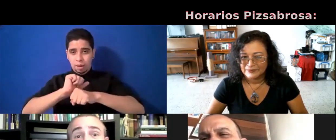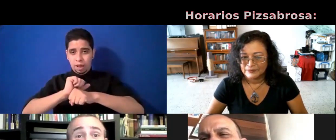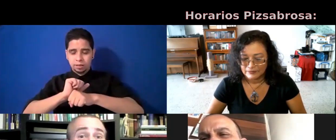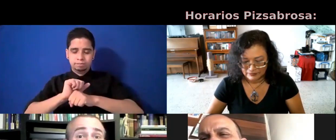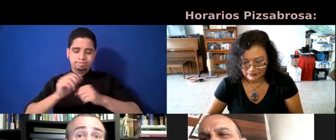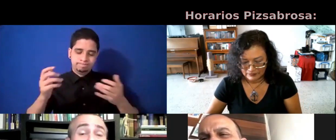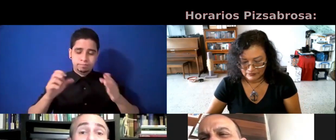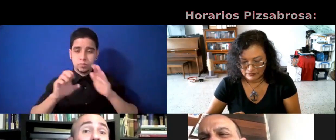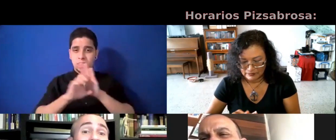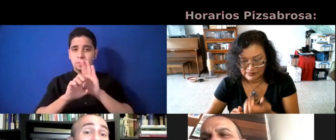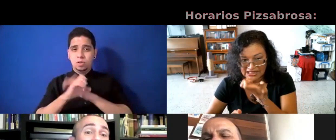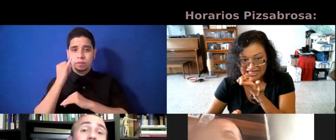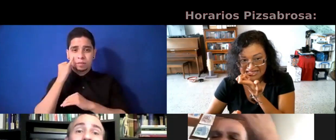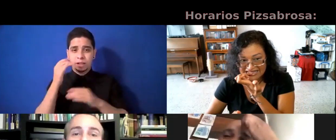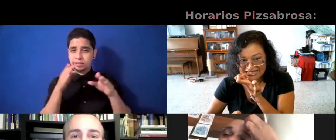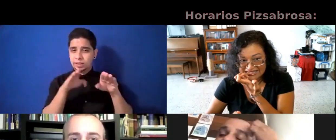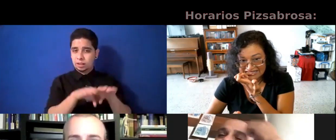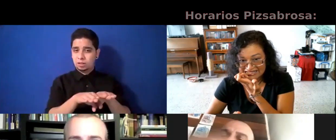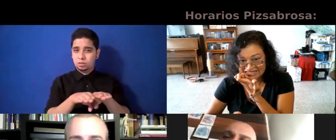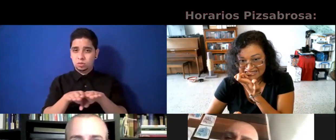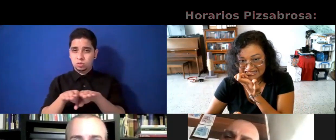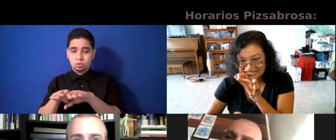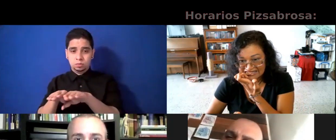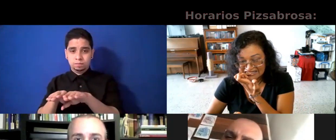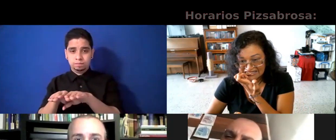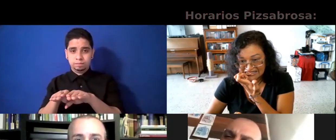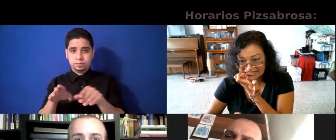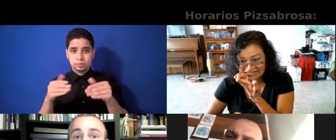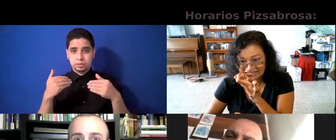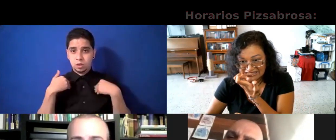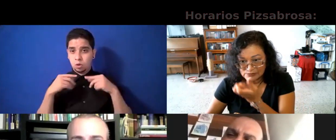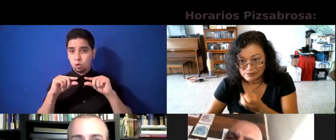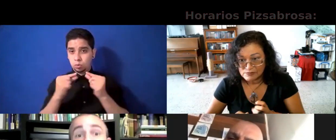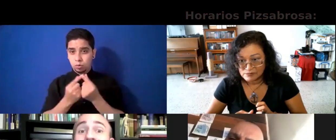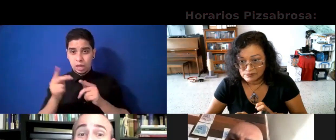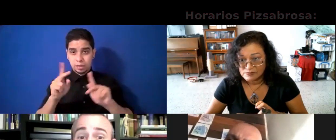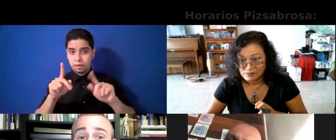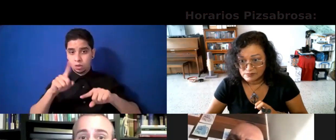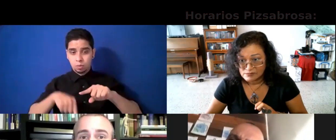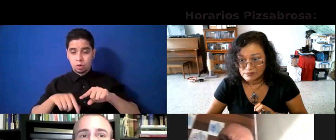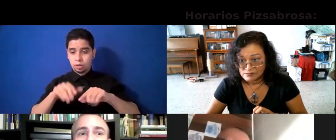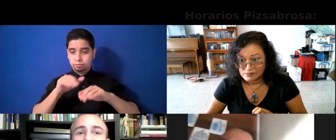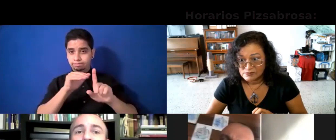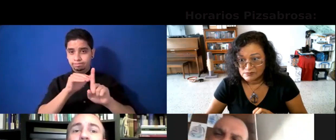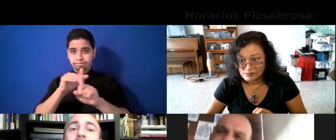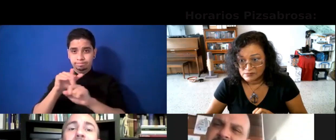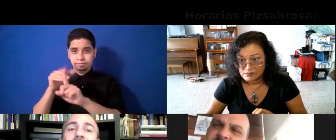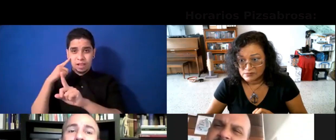estás cerrado, tienes una plantilla que no estás empleando o no la tienes activa. Entonces, luego, empiezas